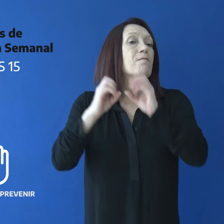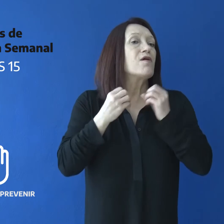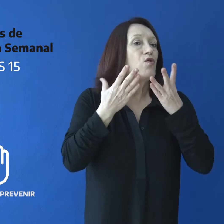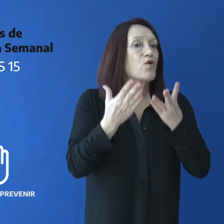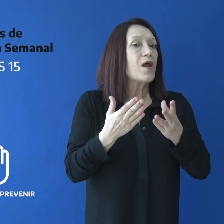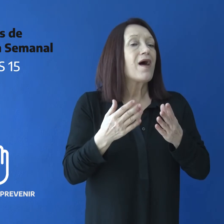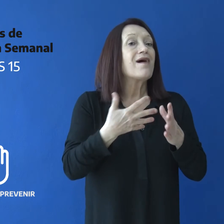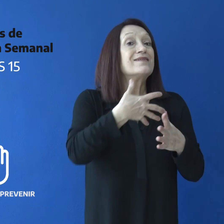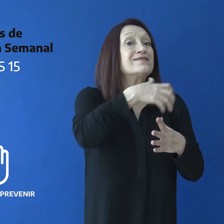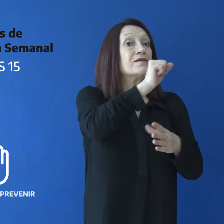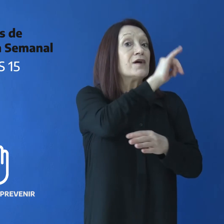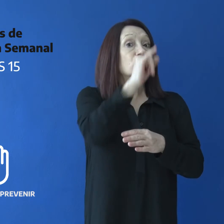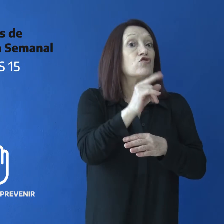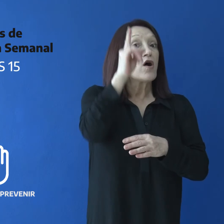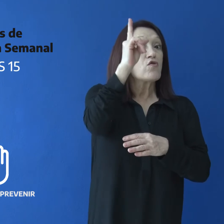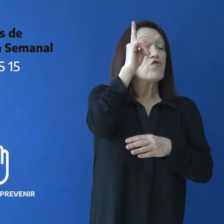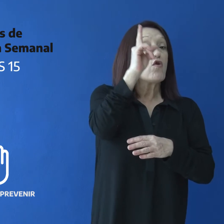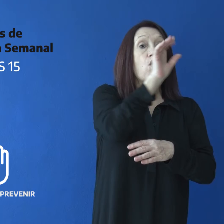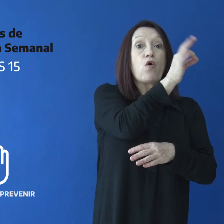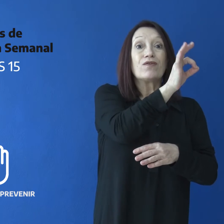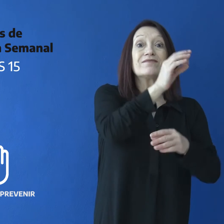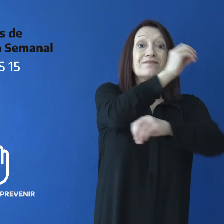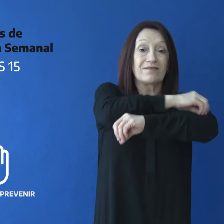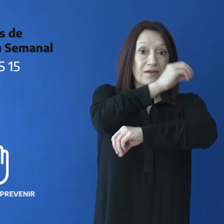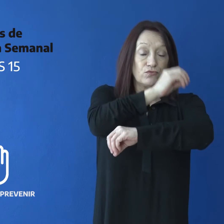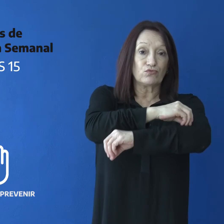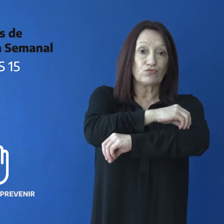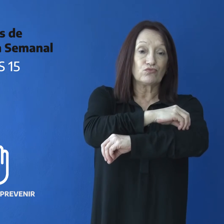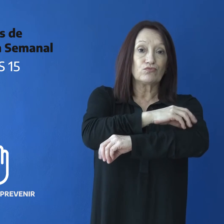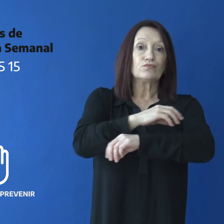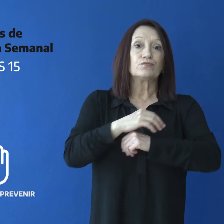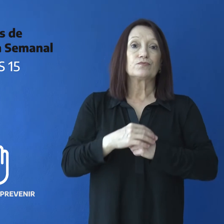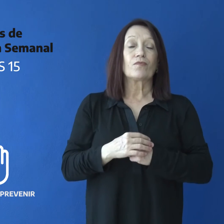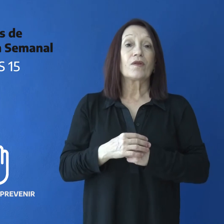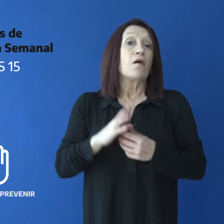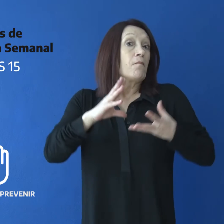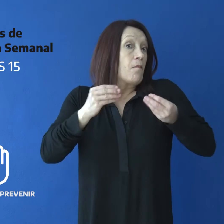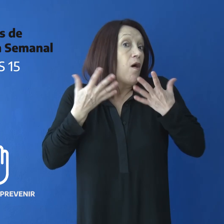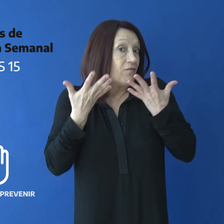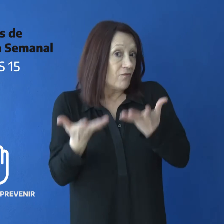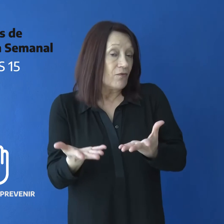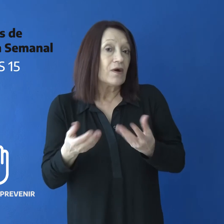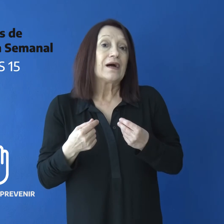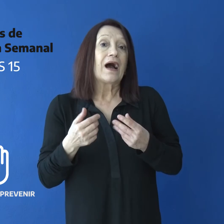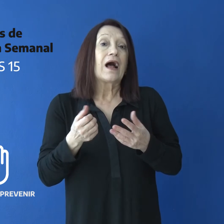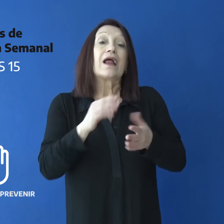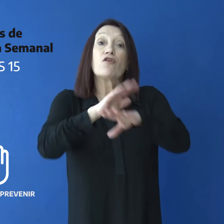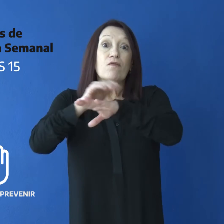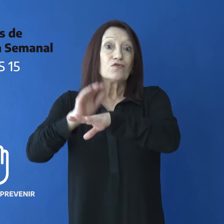llevar fibra óptica a la zona noroeste de Santa Cruz. De esta forma, las autoridades nacionales y